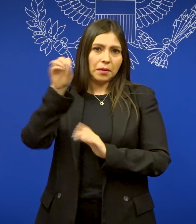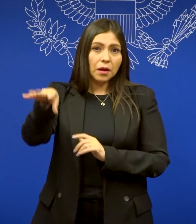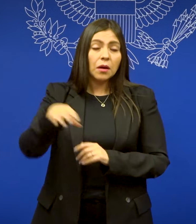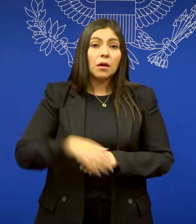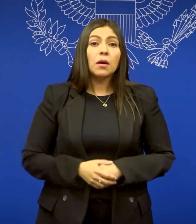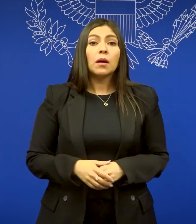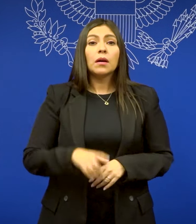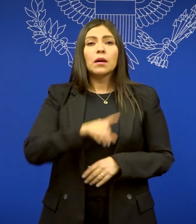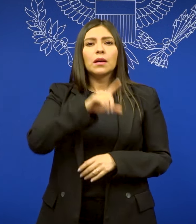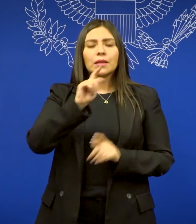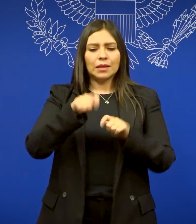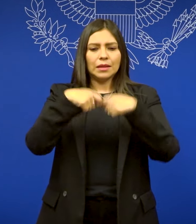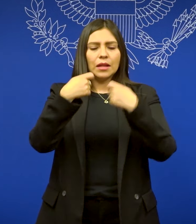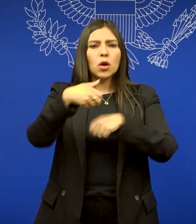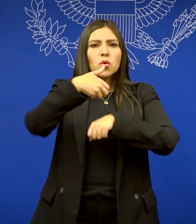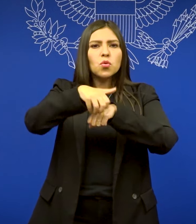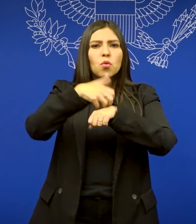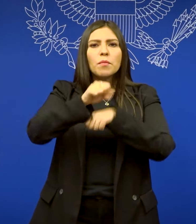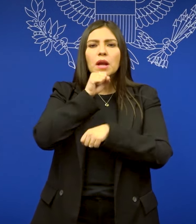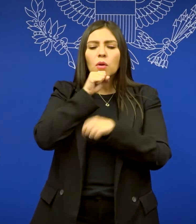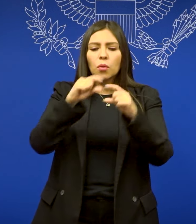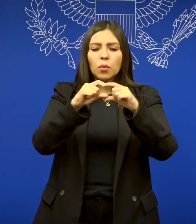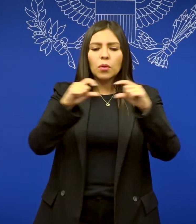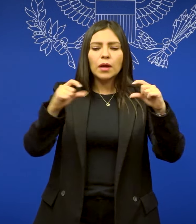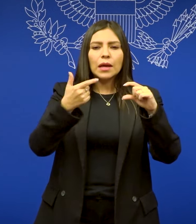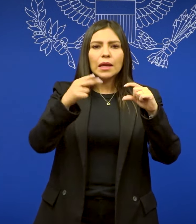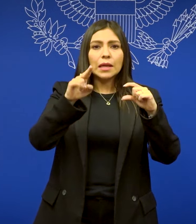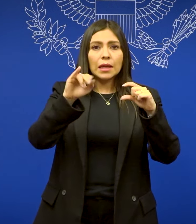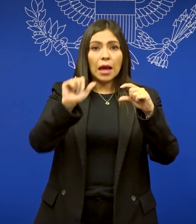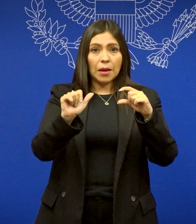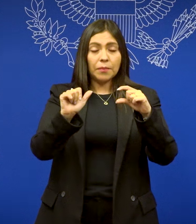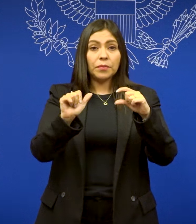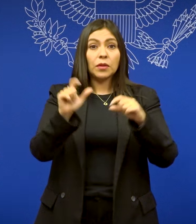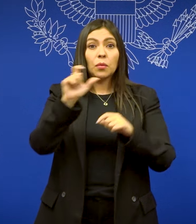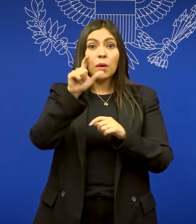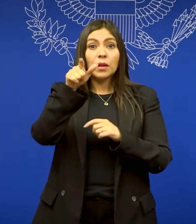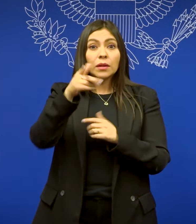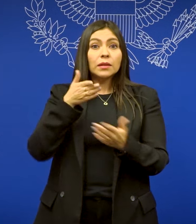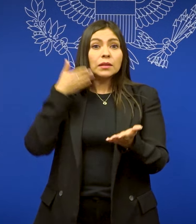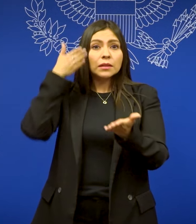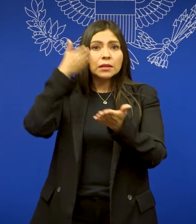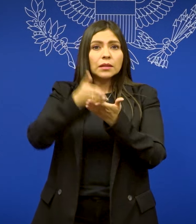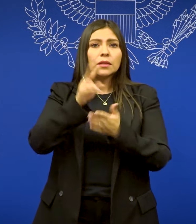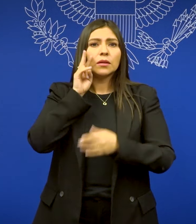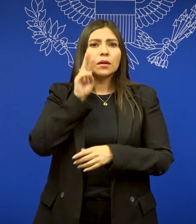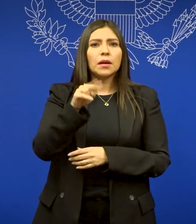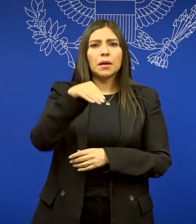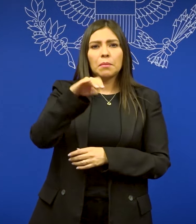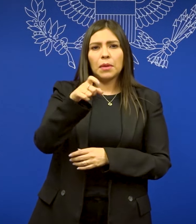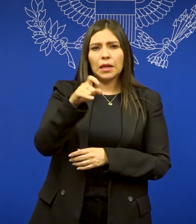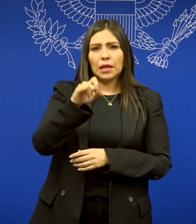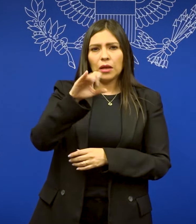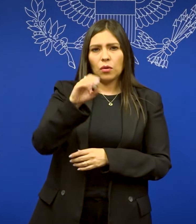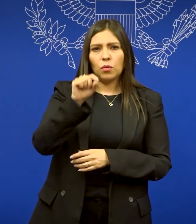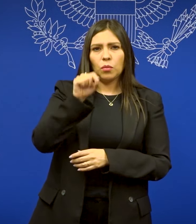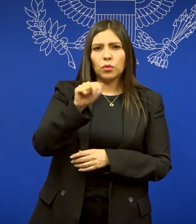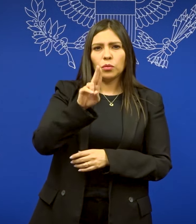de guía. Para recolectar tu documento, deberás 1. Ir a México.usvisa